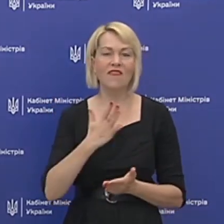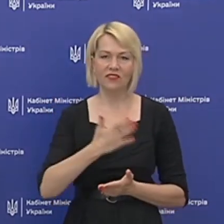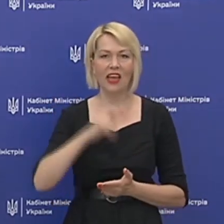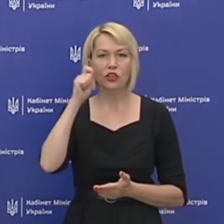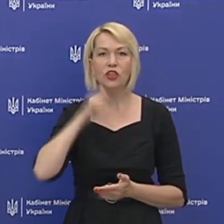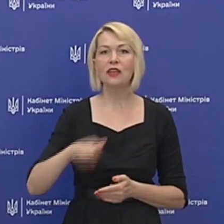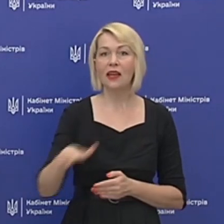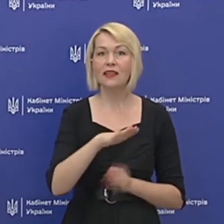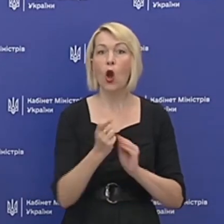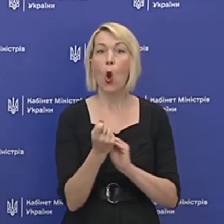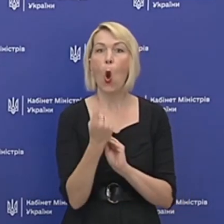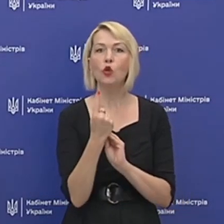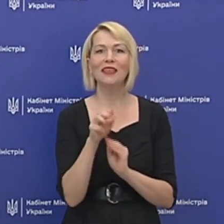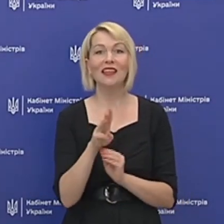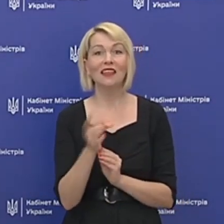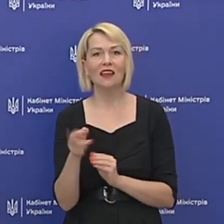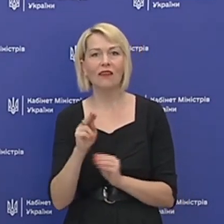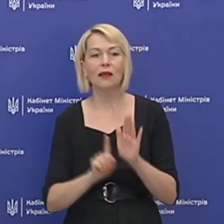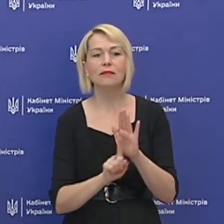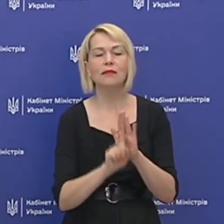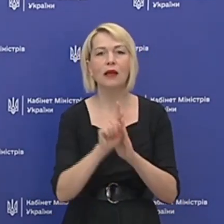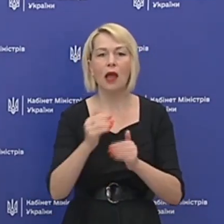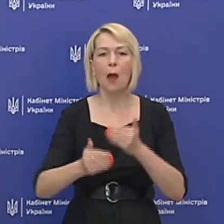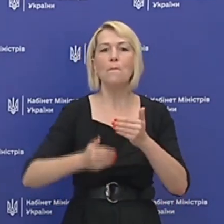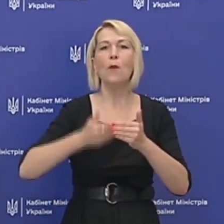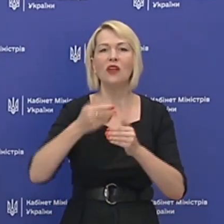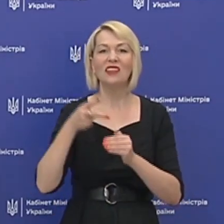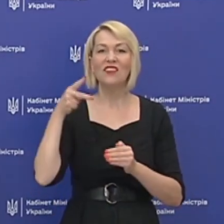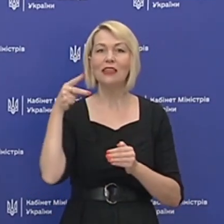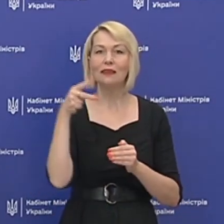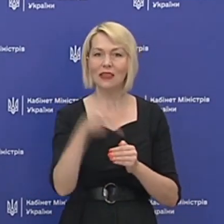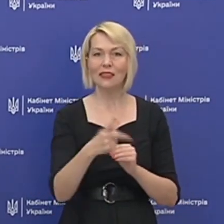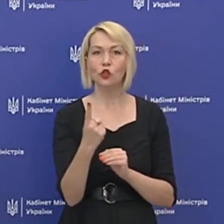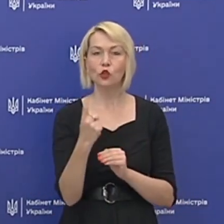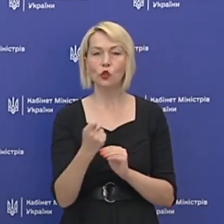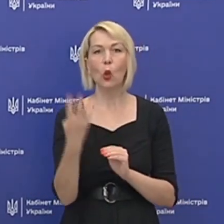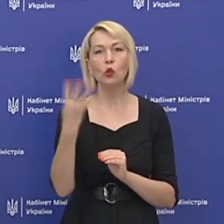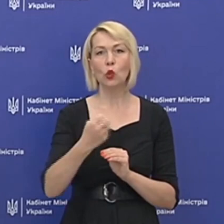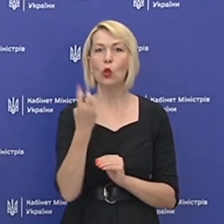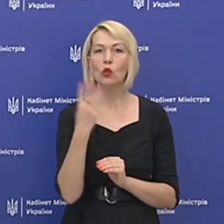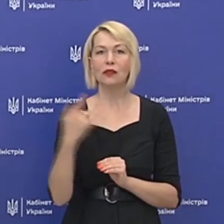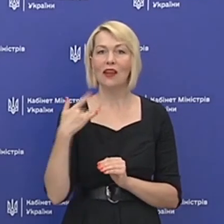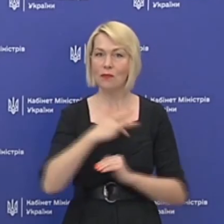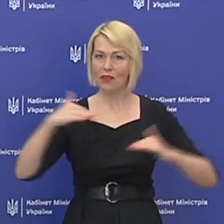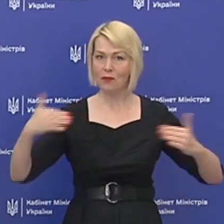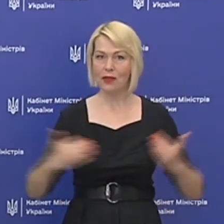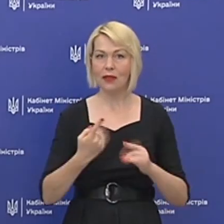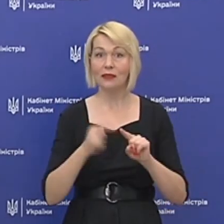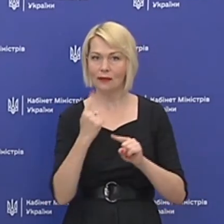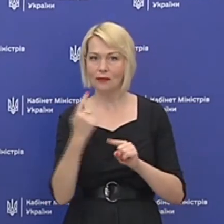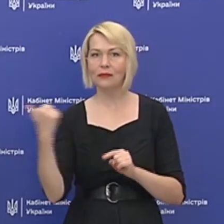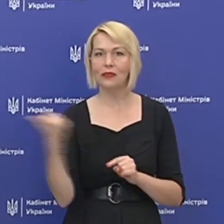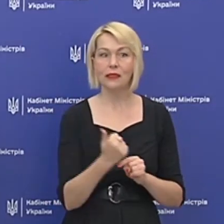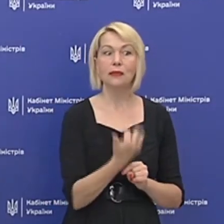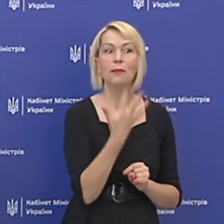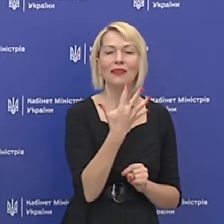На 11 травня ми вийшли вже на показник 2143 пневмонії за тиждень, тобто